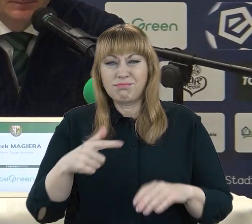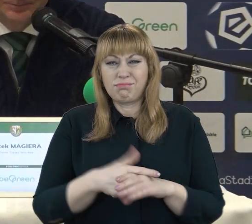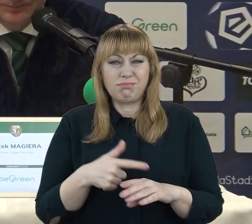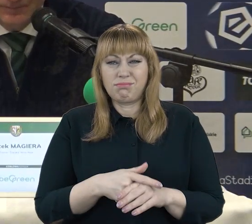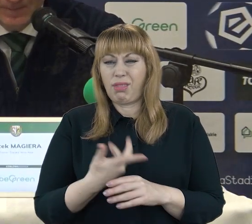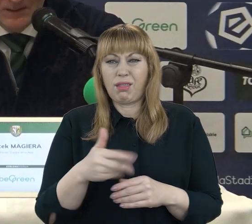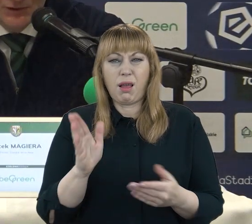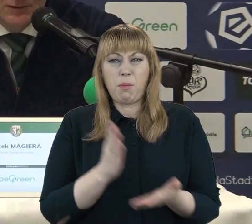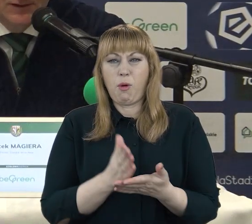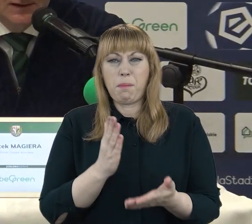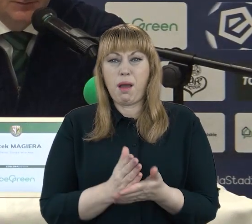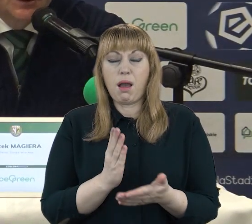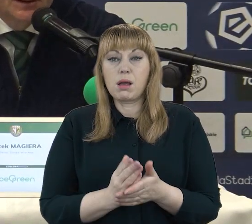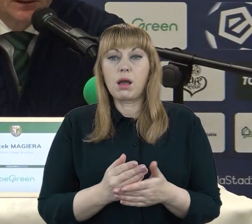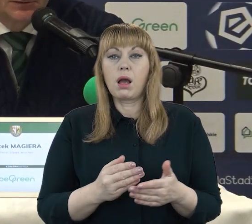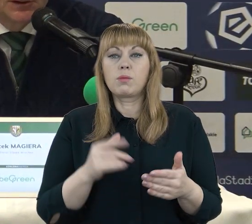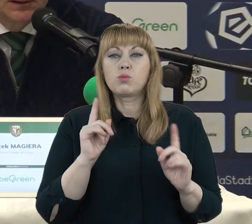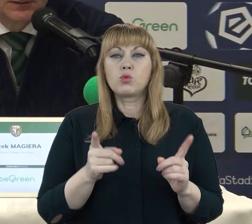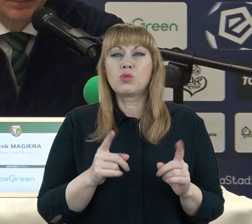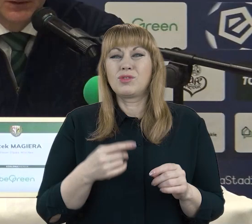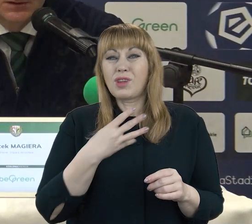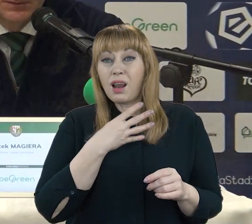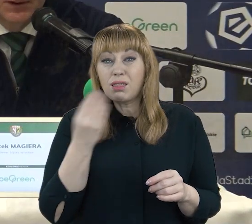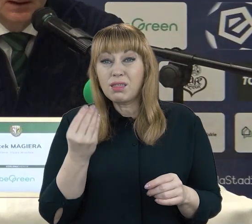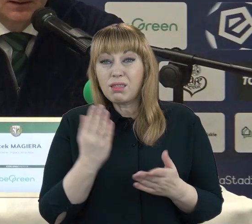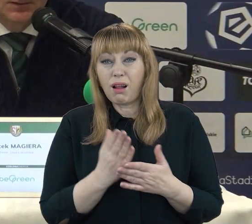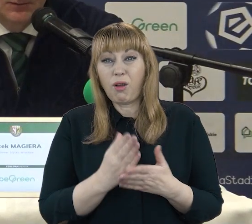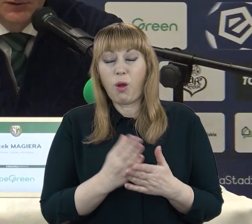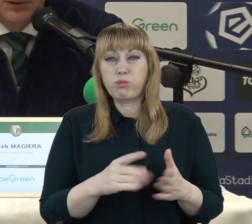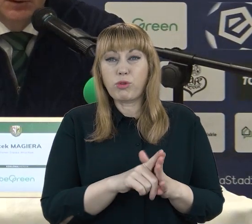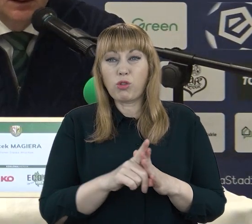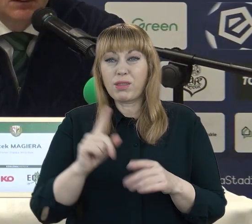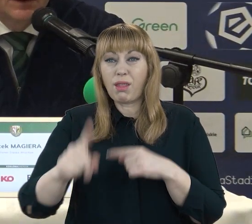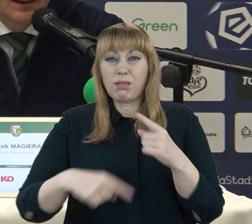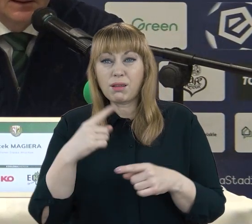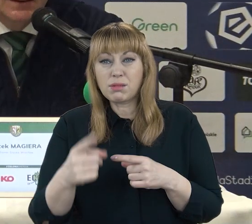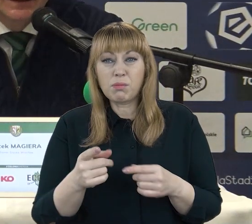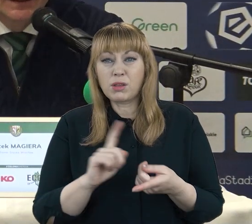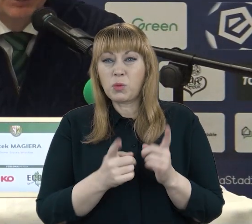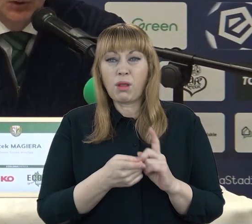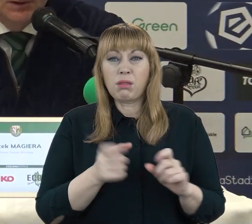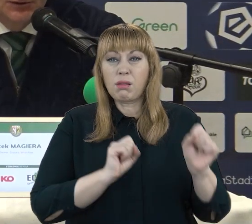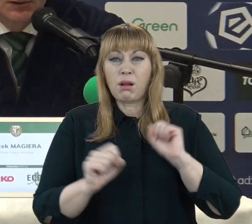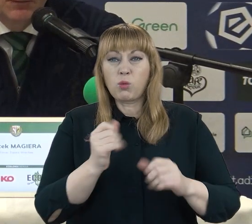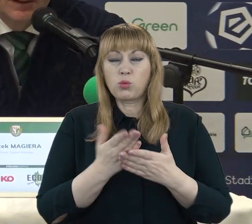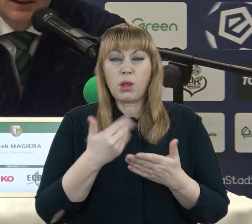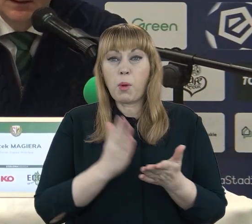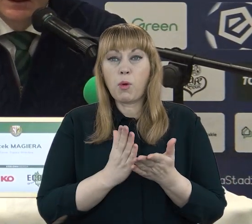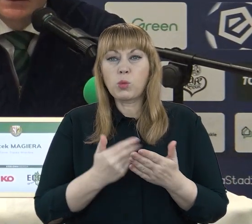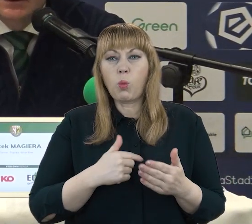przygotowania przez cztery dni drużyny do spotkania. Tutaj musi być chłodna głowa, analiza, dobre przygotowanie, regeneracja